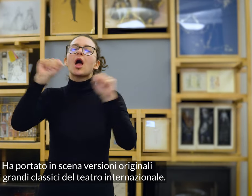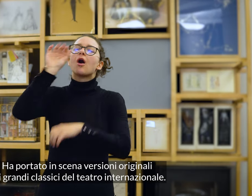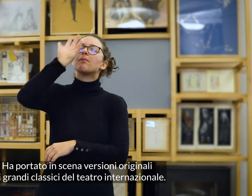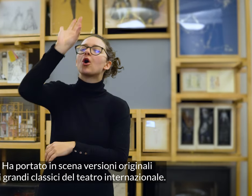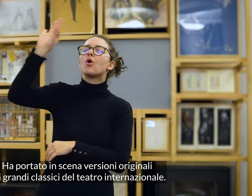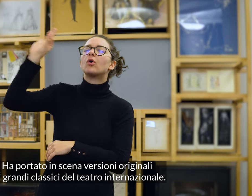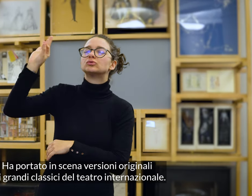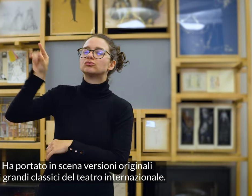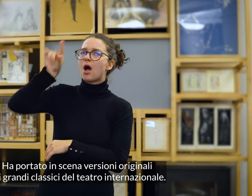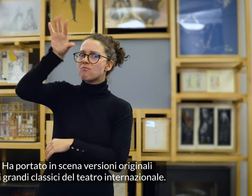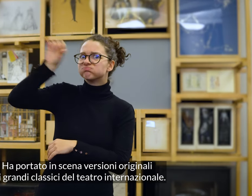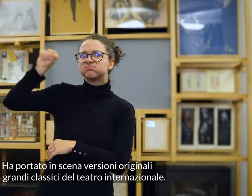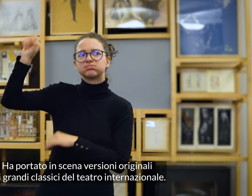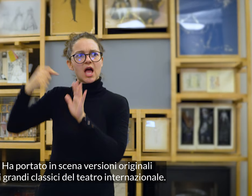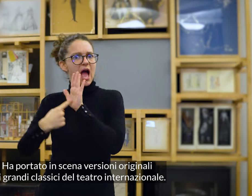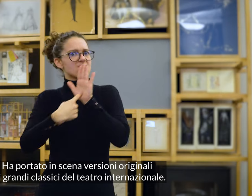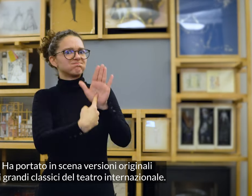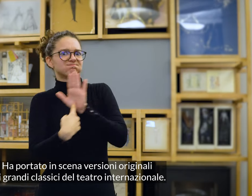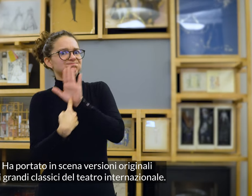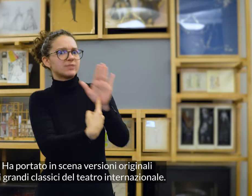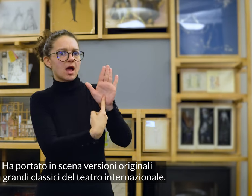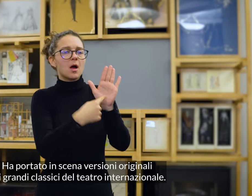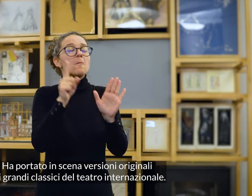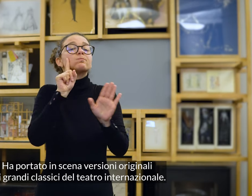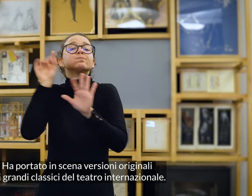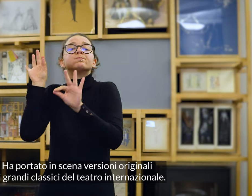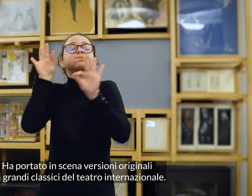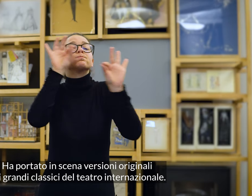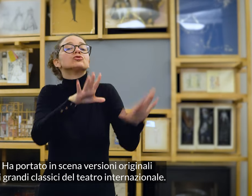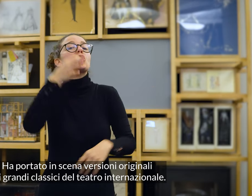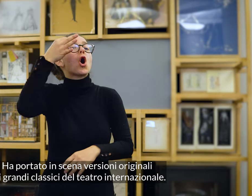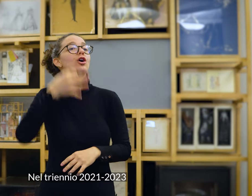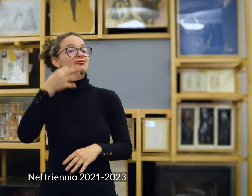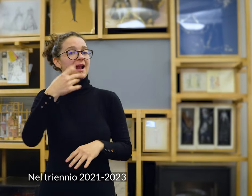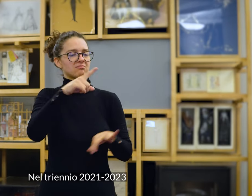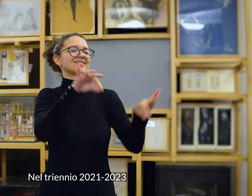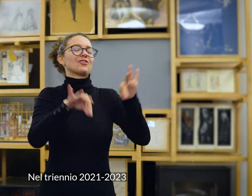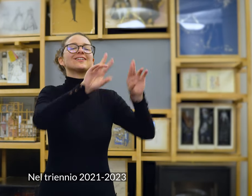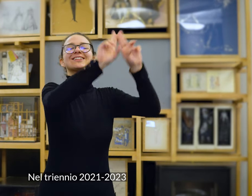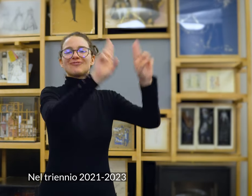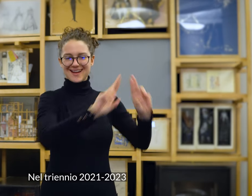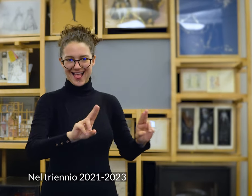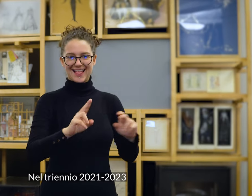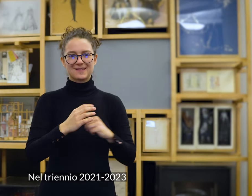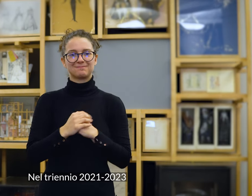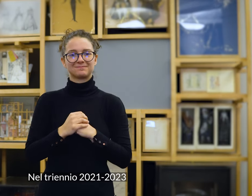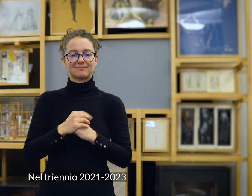originali dei grandi classici del teatro internazionale. Nel triennio 2021